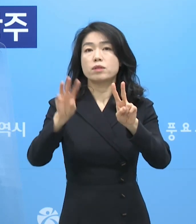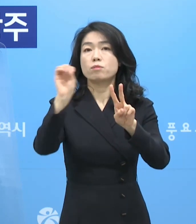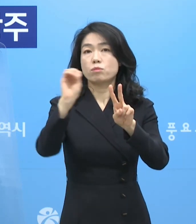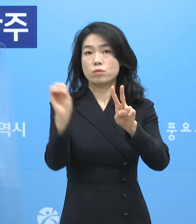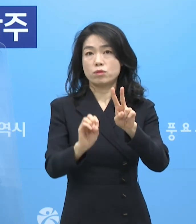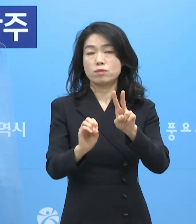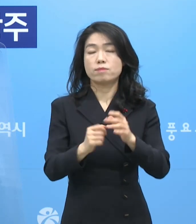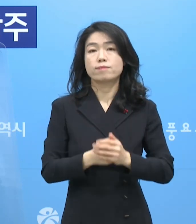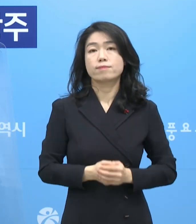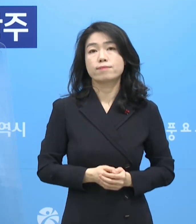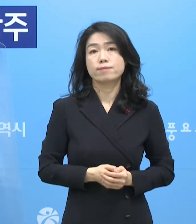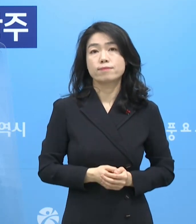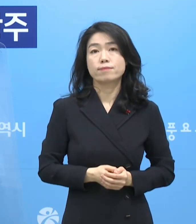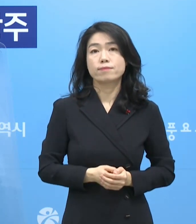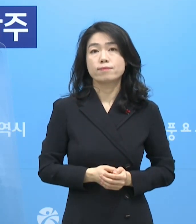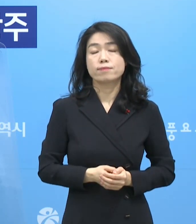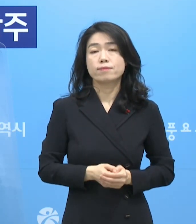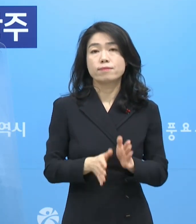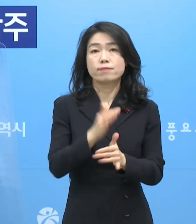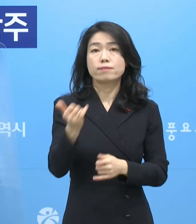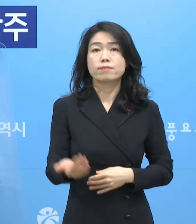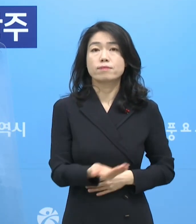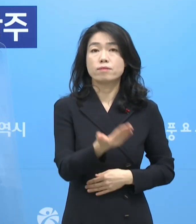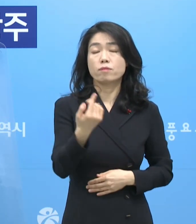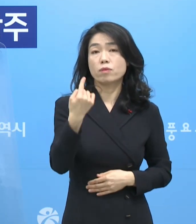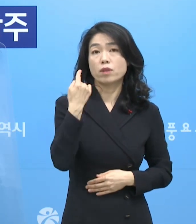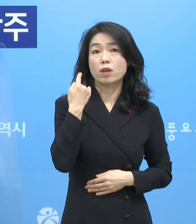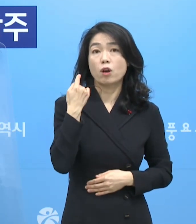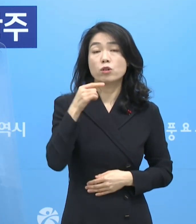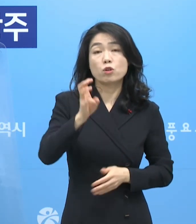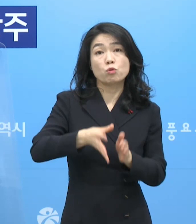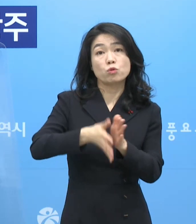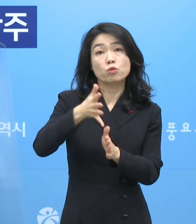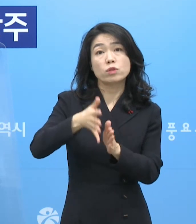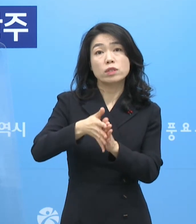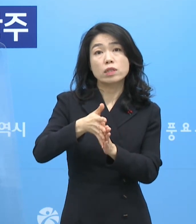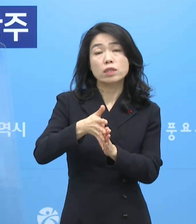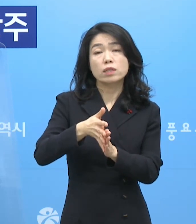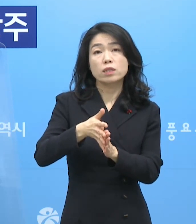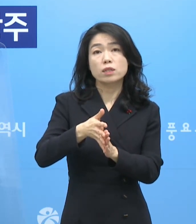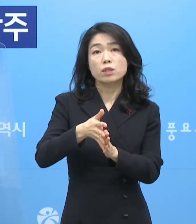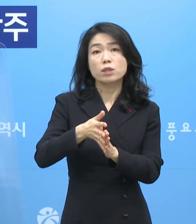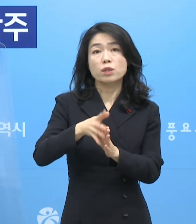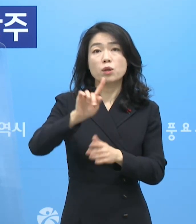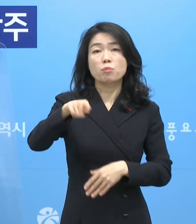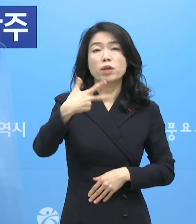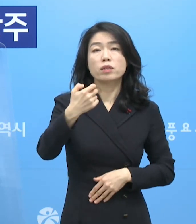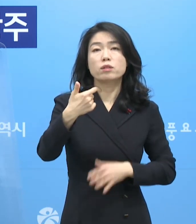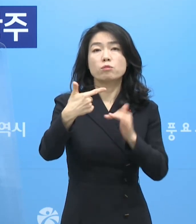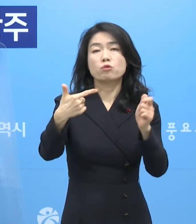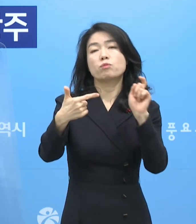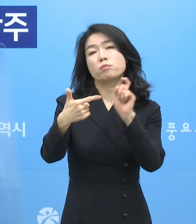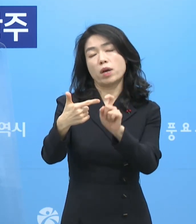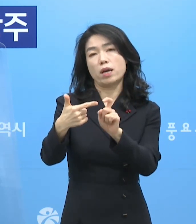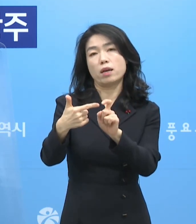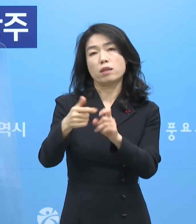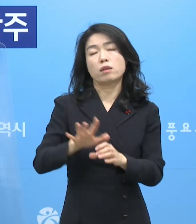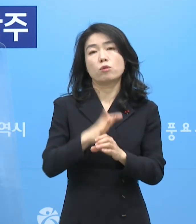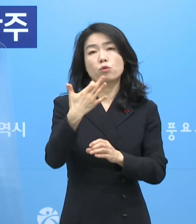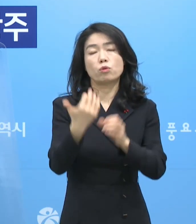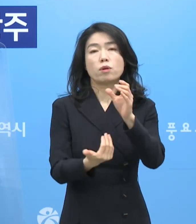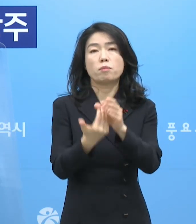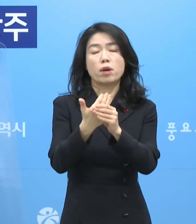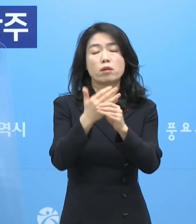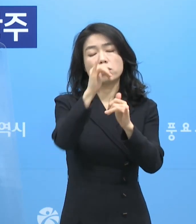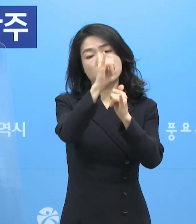%입니다. 시민 여러분 어제 우리 시인은 176명이 확진되어 코로나19